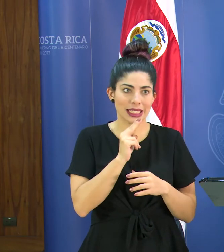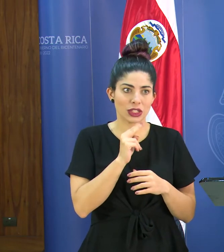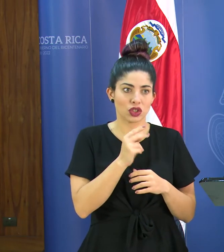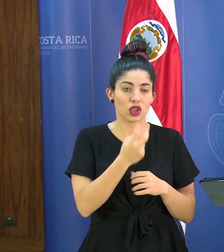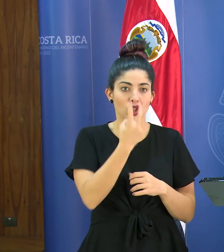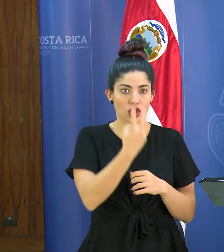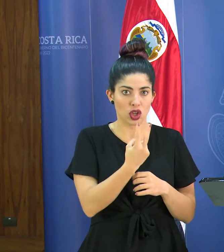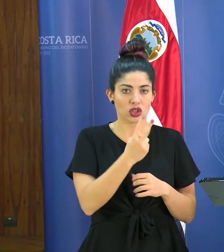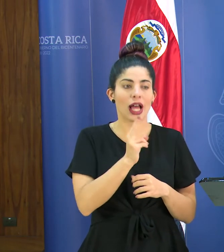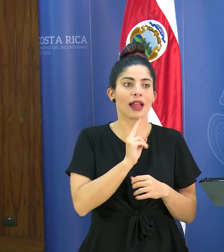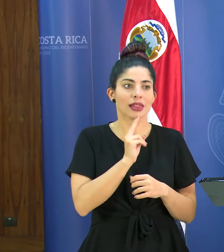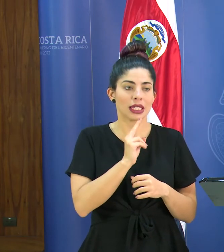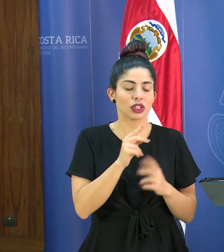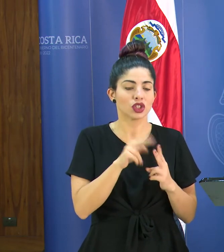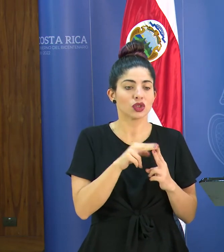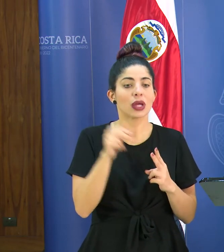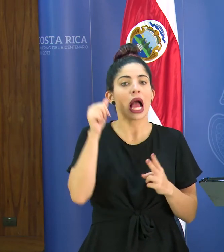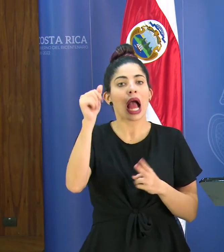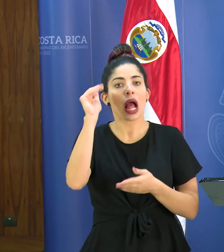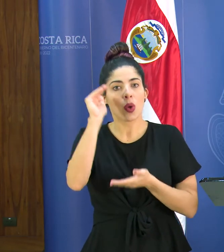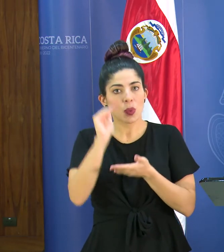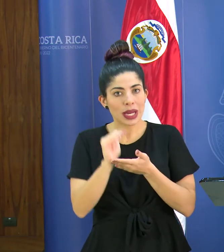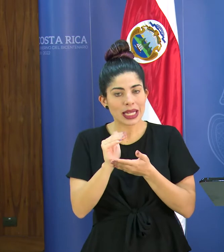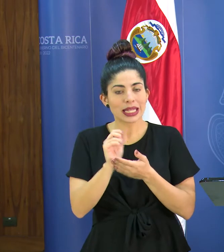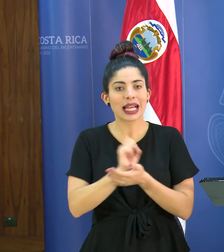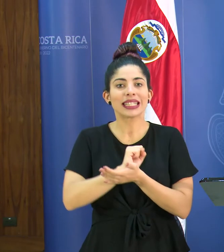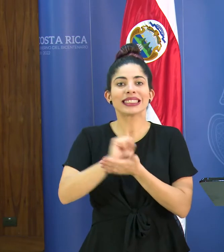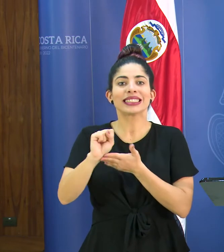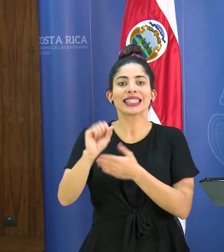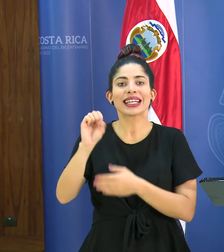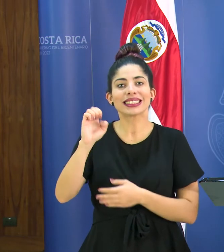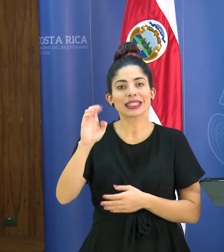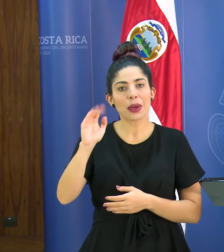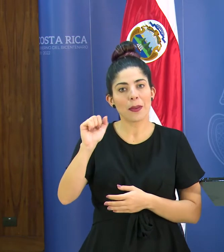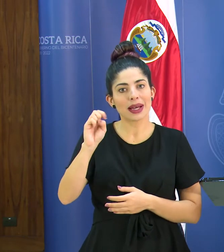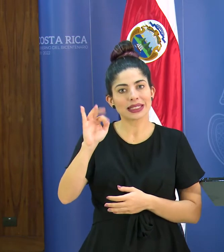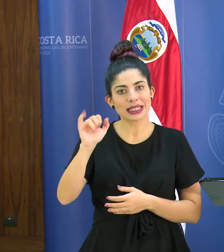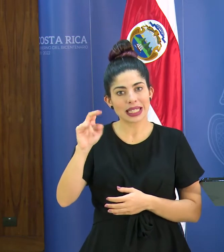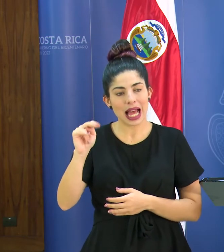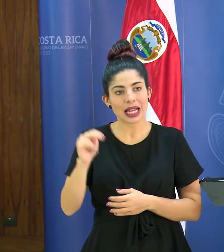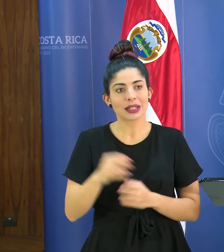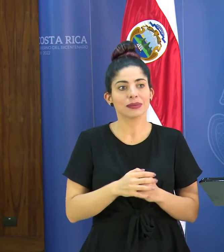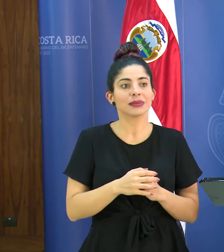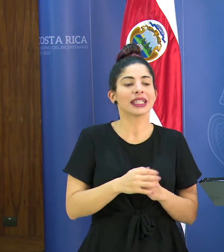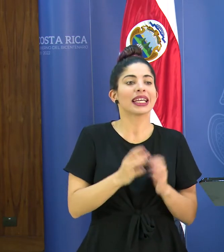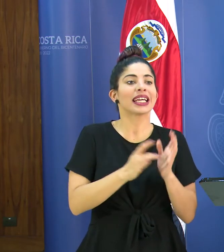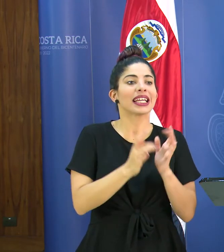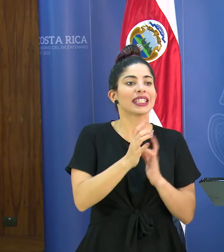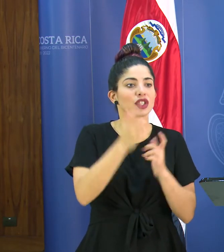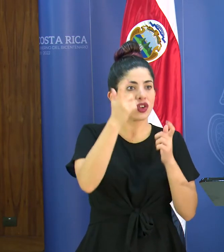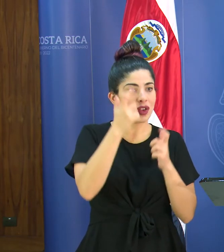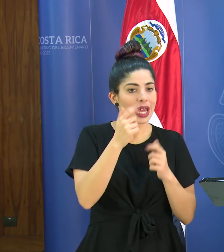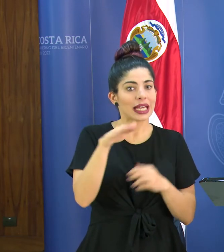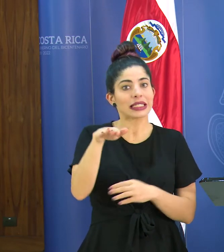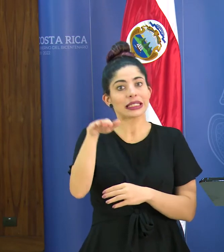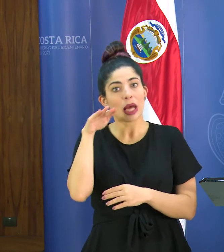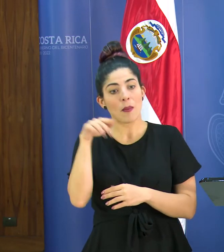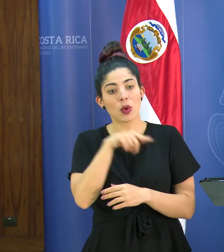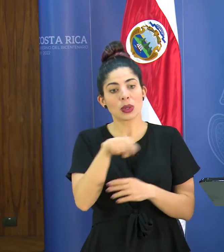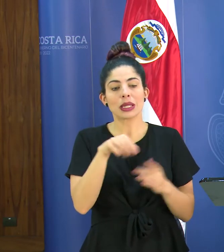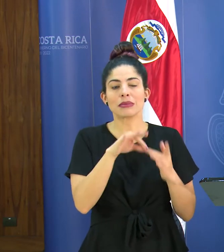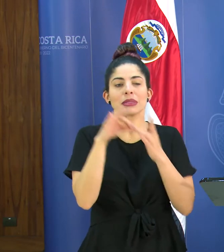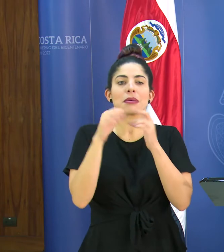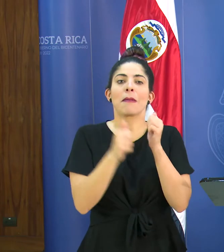todos de los atillos a la abuelita San Sebastián Cristo Rey Zapote son de los más